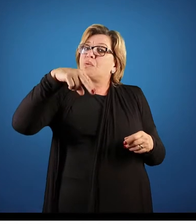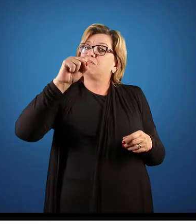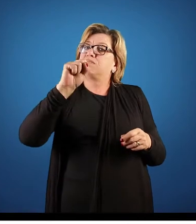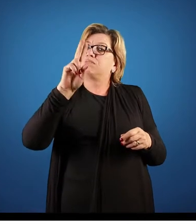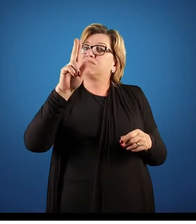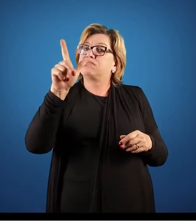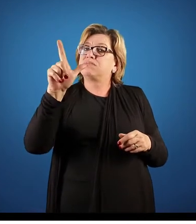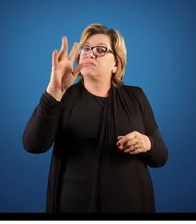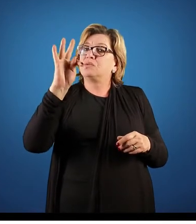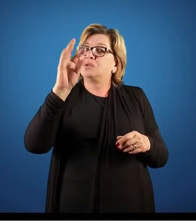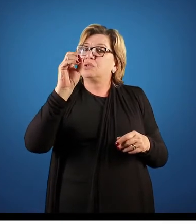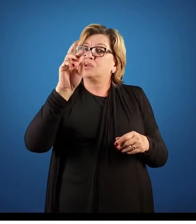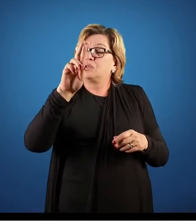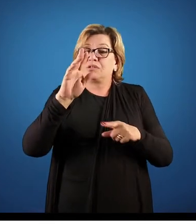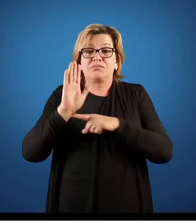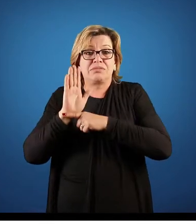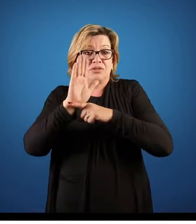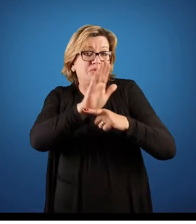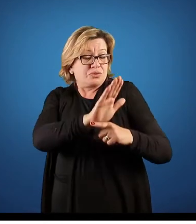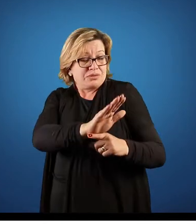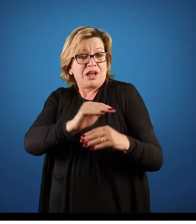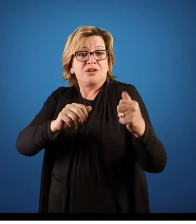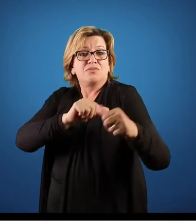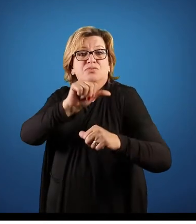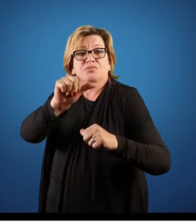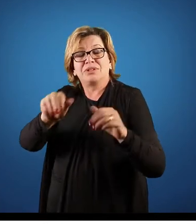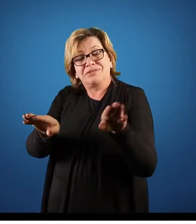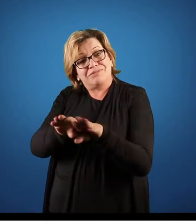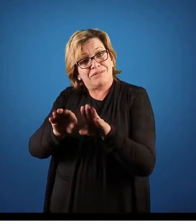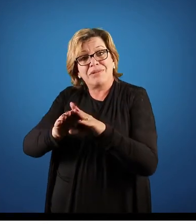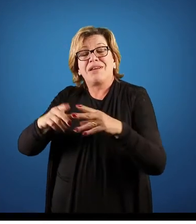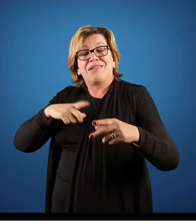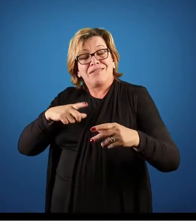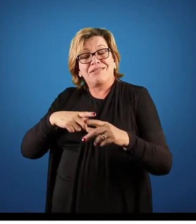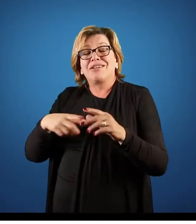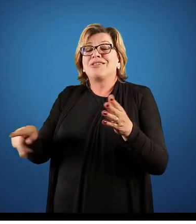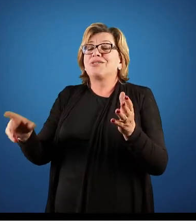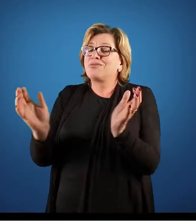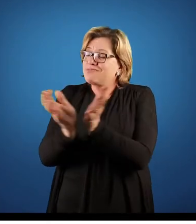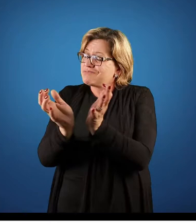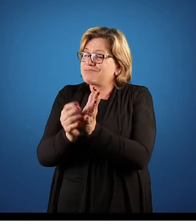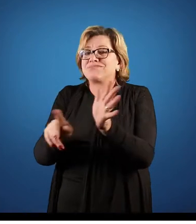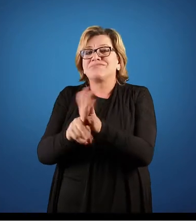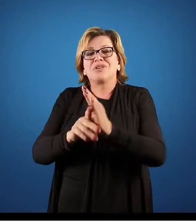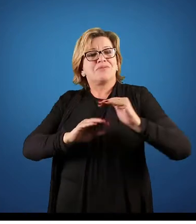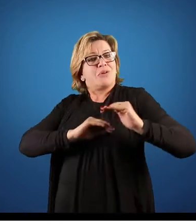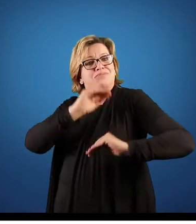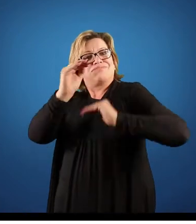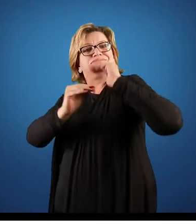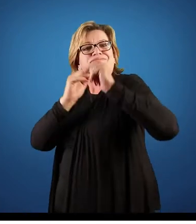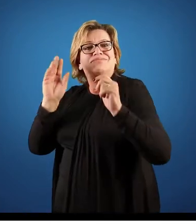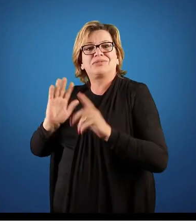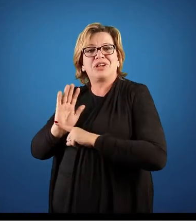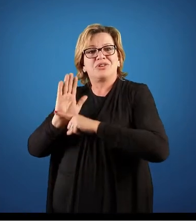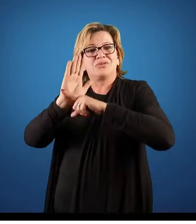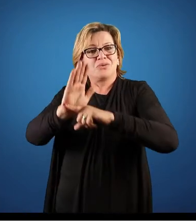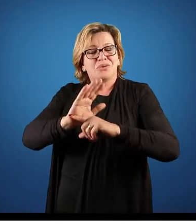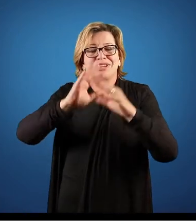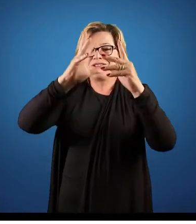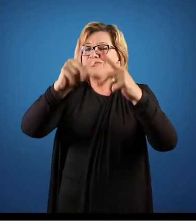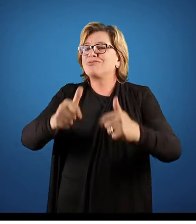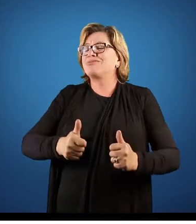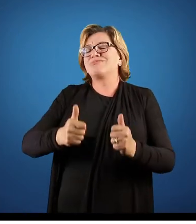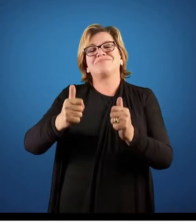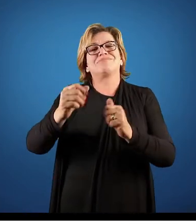nos seus processos, e também as áreas de desenvolvimento, que elas também trabalham como uma forma de auxílio a todos os departamentos da